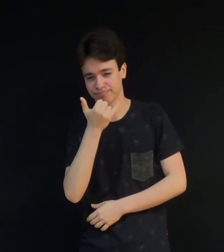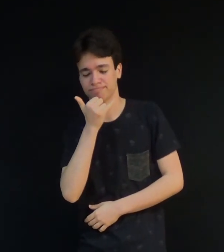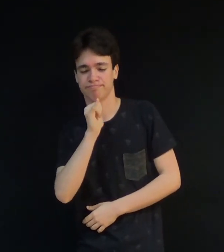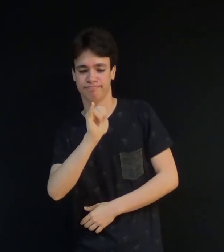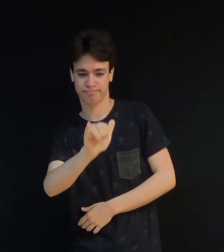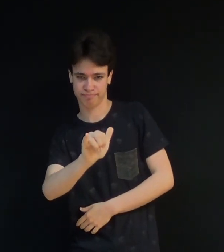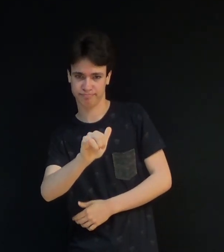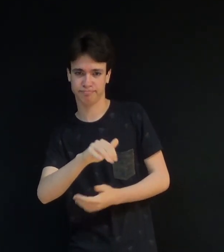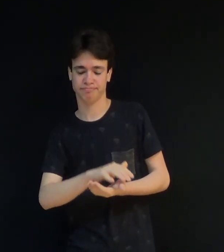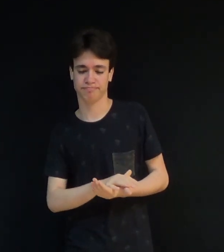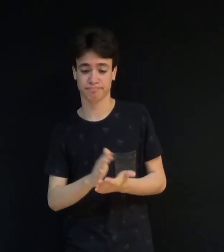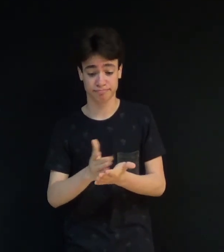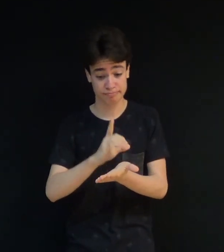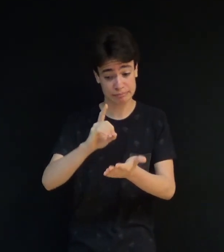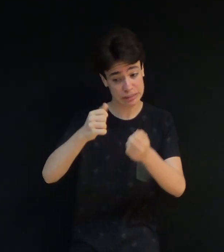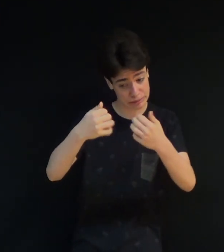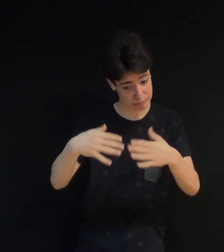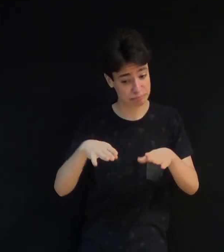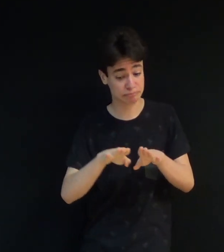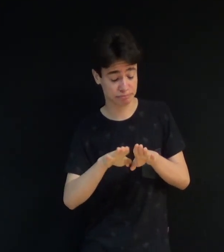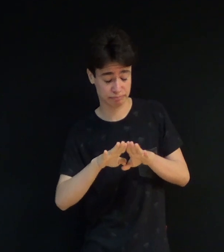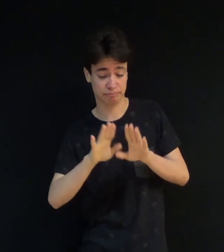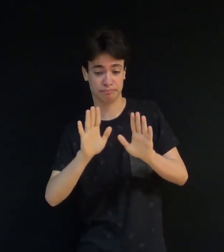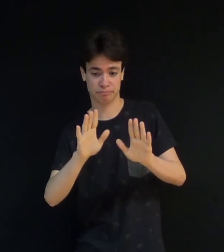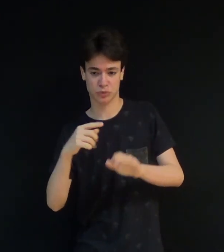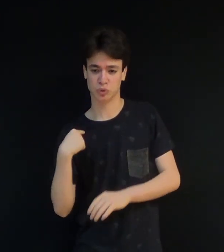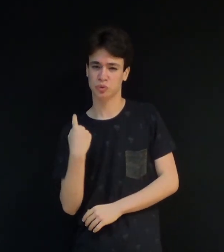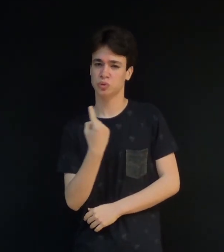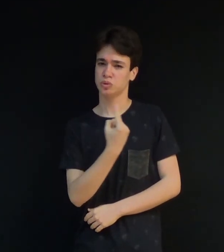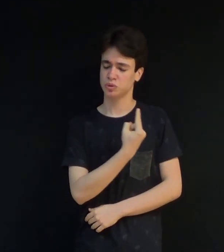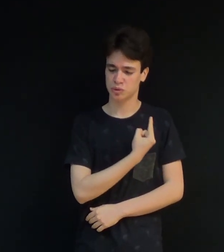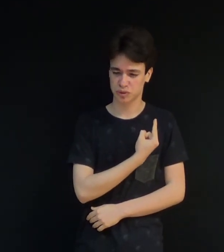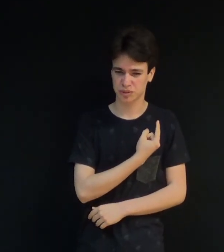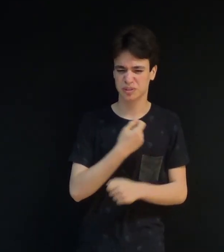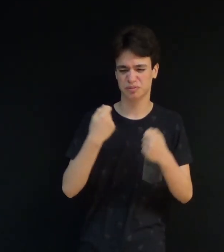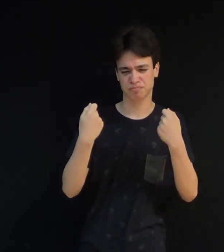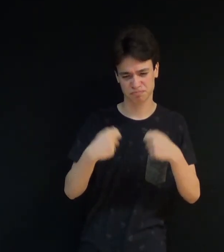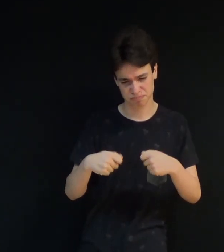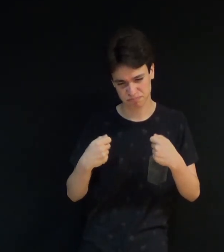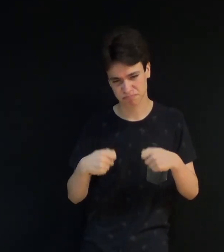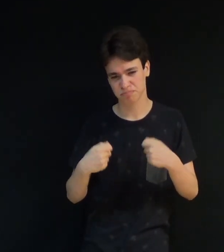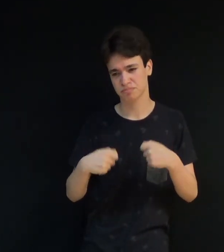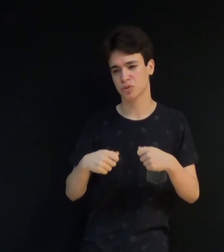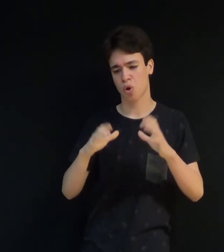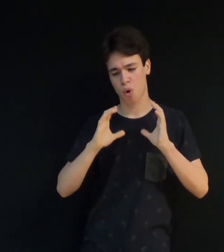A Bíblia também nos ensina que devemos tomar as mesmas atitudes de Jesus, que é Deus.